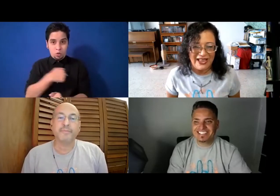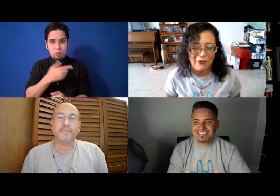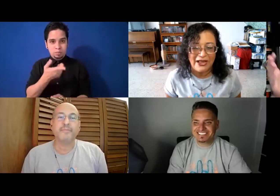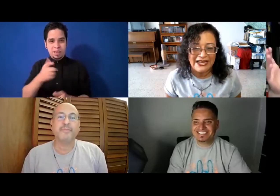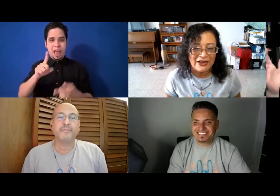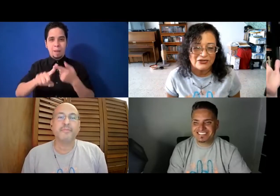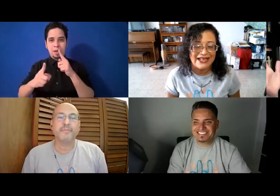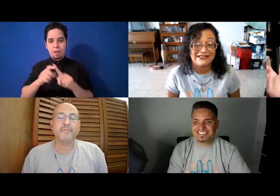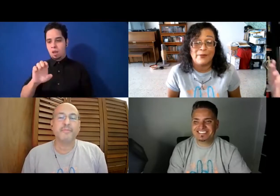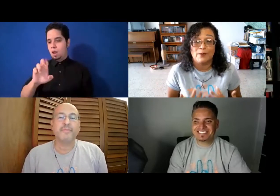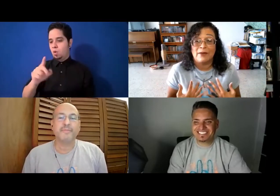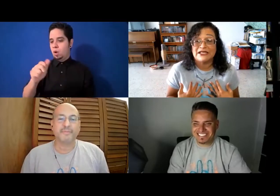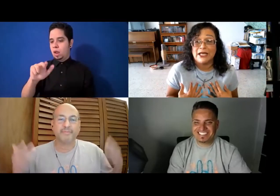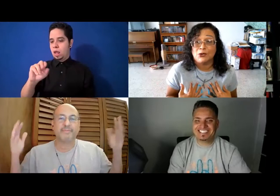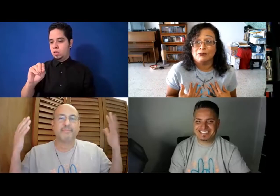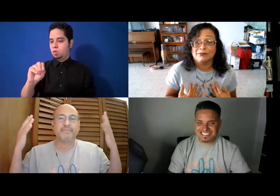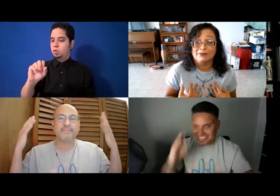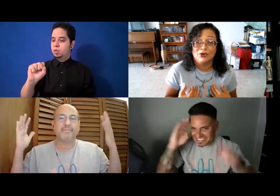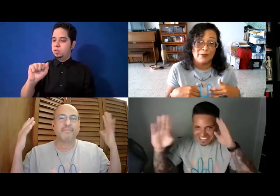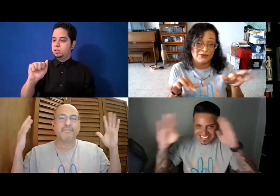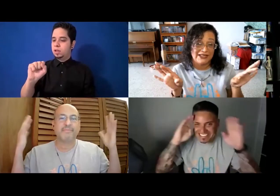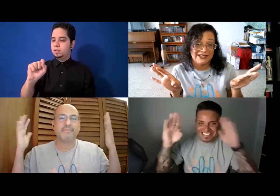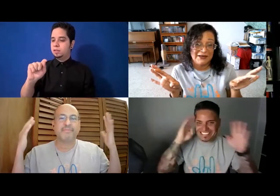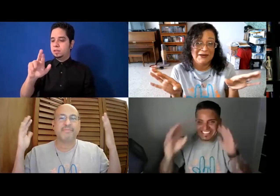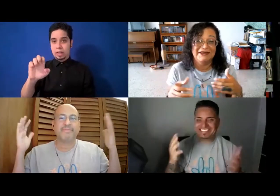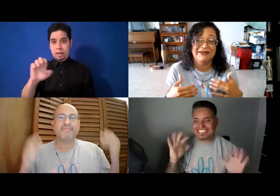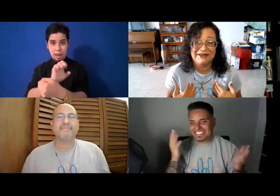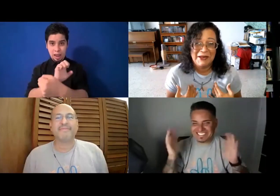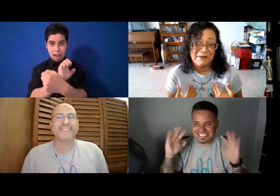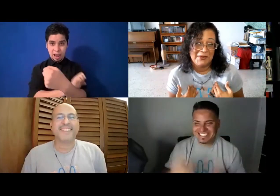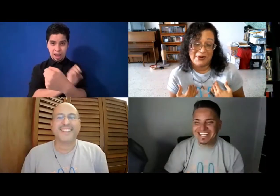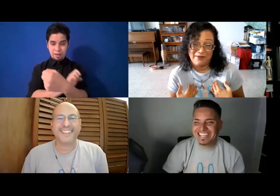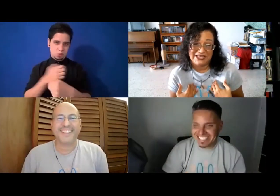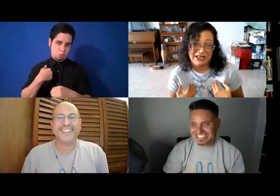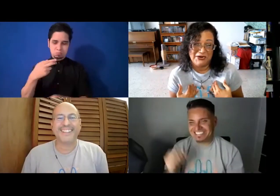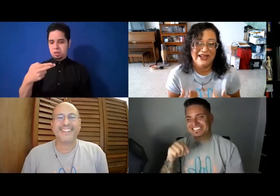Eugenio Sastre, pero para mí es genio. Yo sé por ustedes, pero para mí es genio.